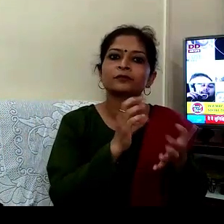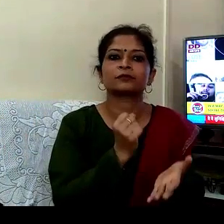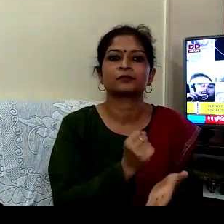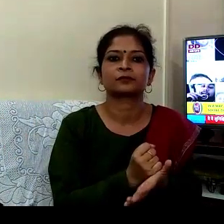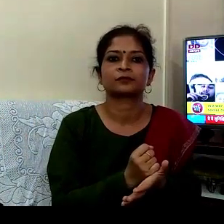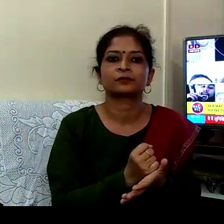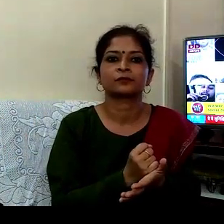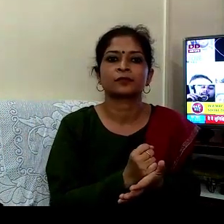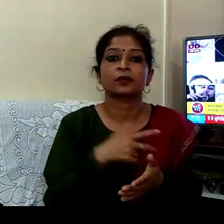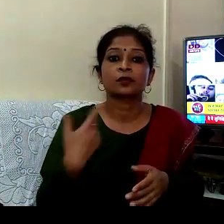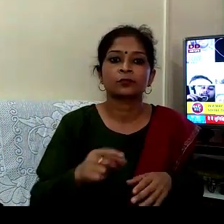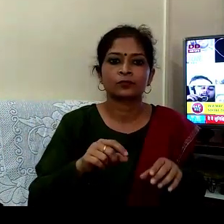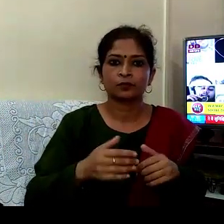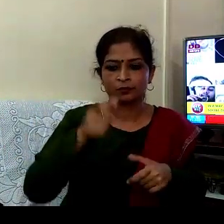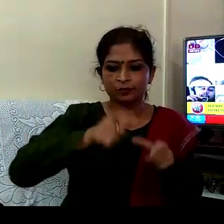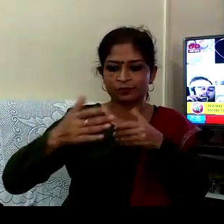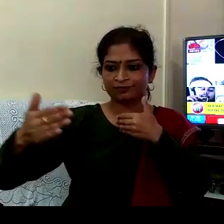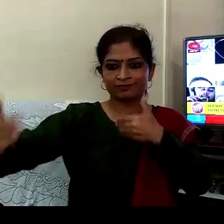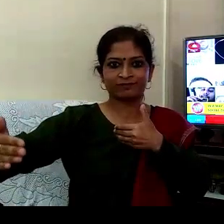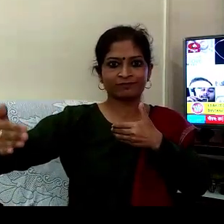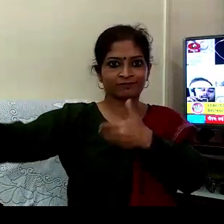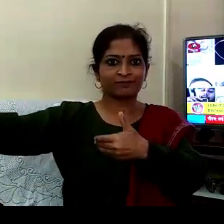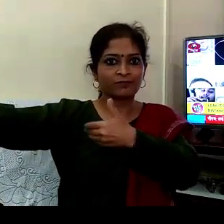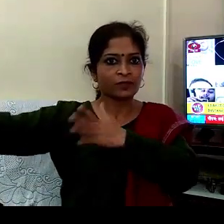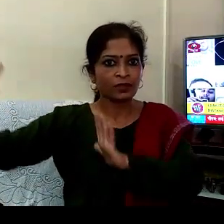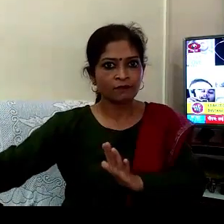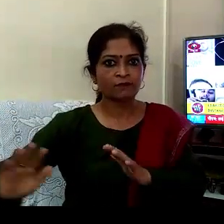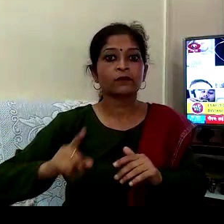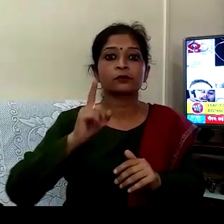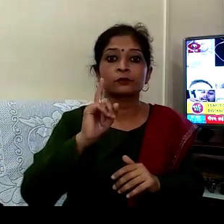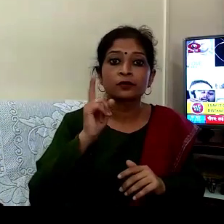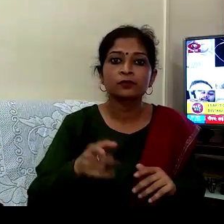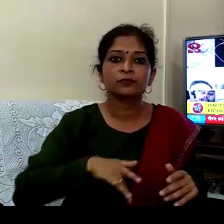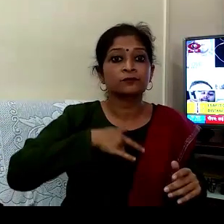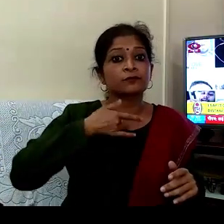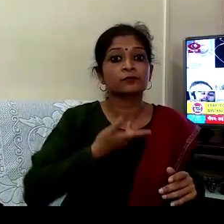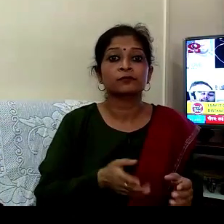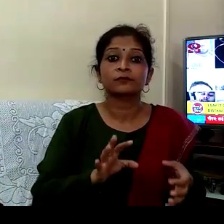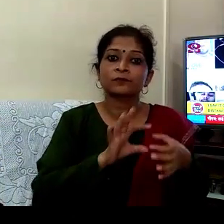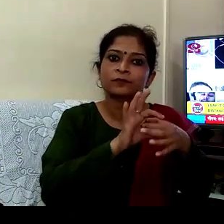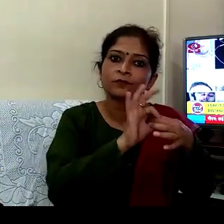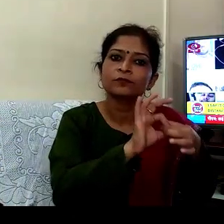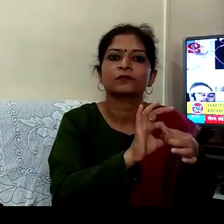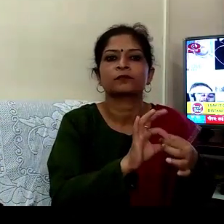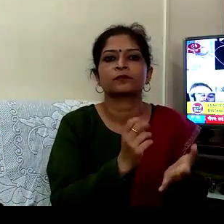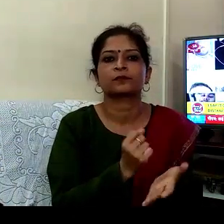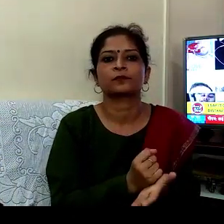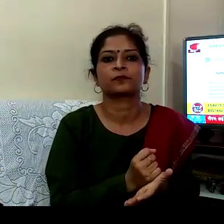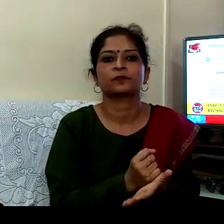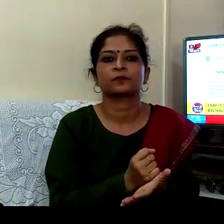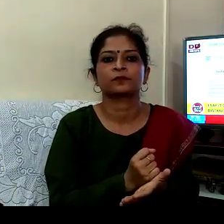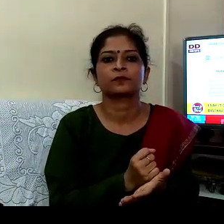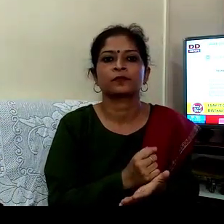میں پھر کہتا ہوں سوشل ڈسٹنسنگ بڑھاؤ اور اموشنل ڈسٹنس گھٹاؤ